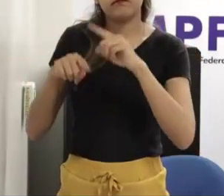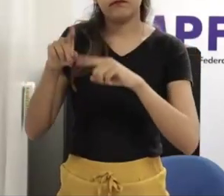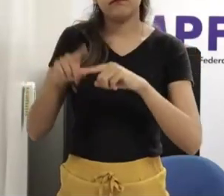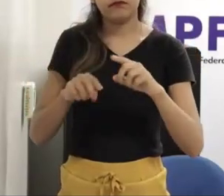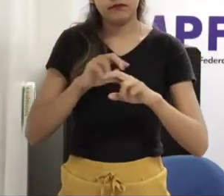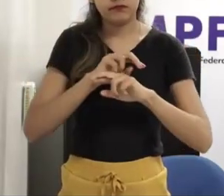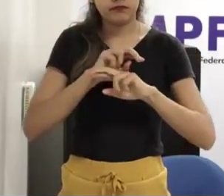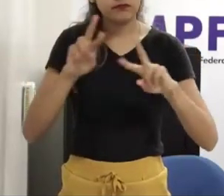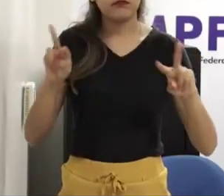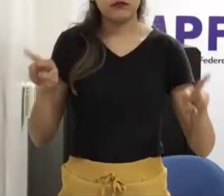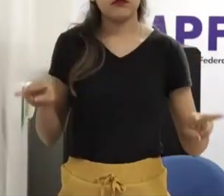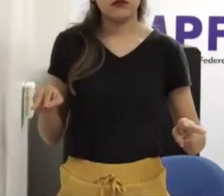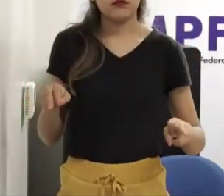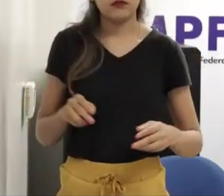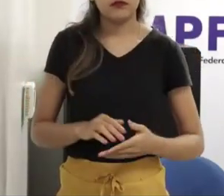é a pornografia da indústria